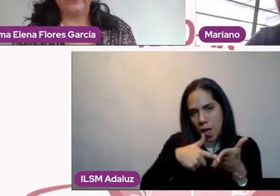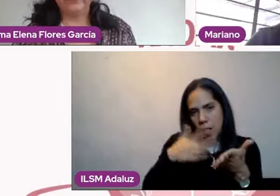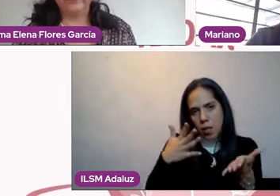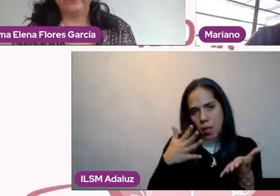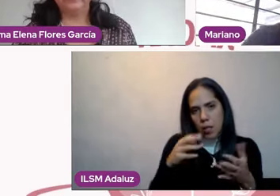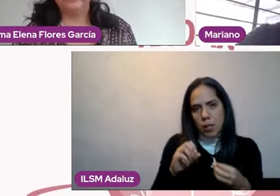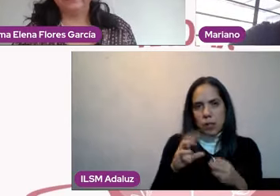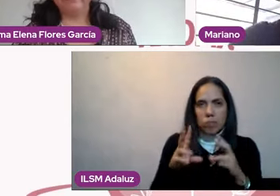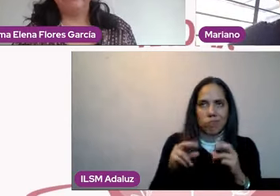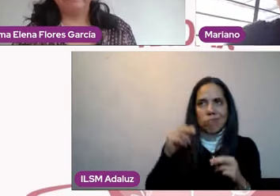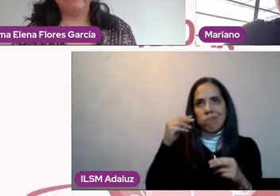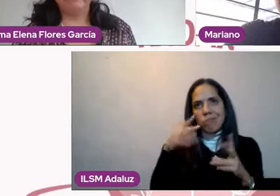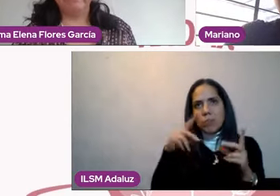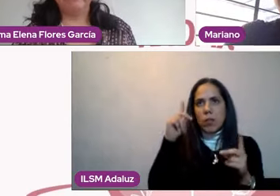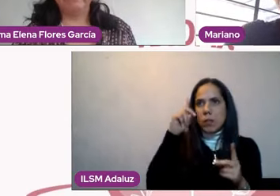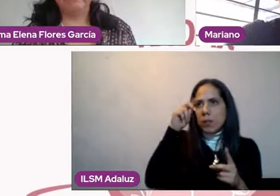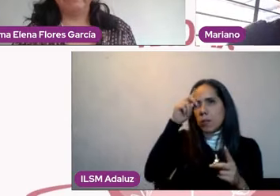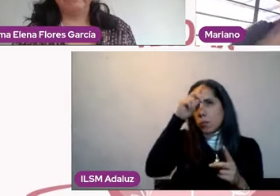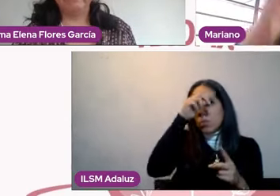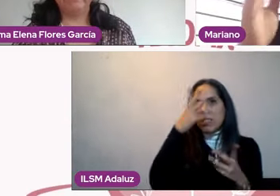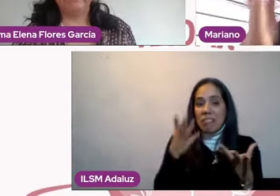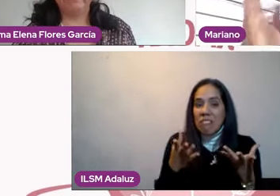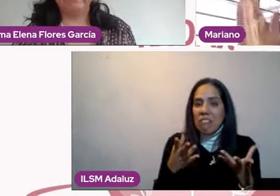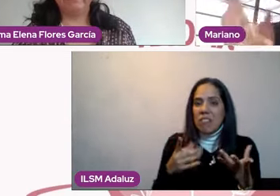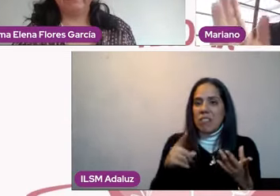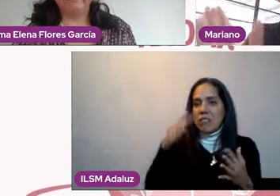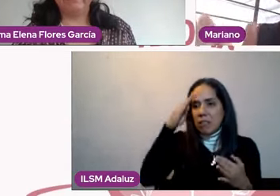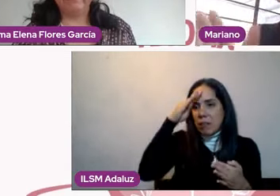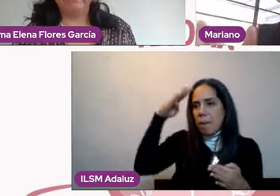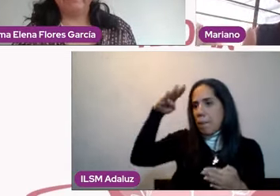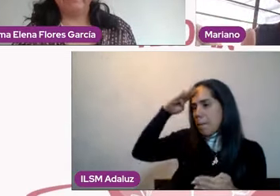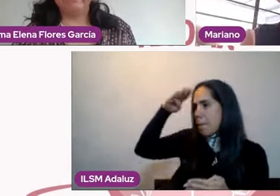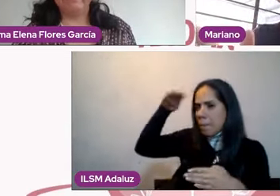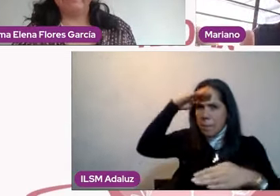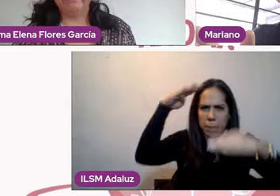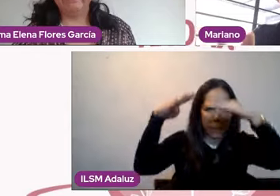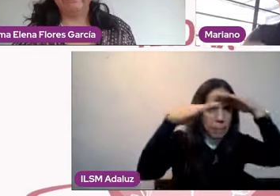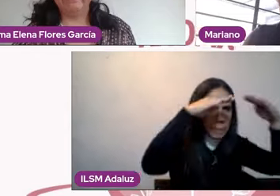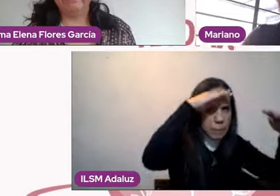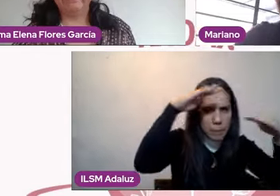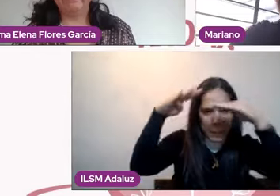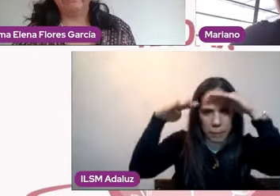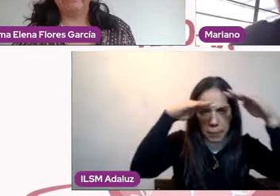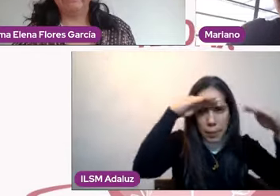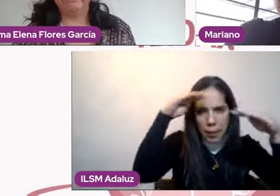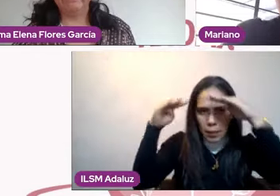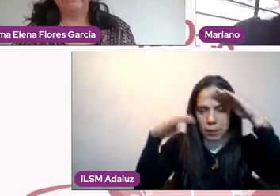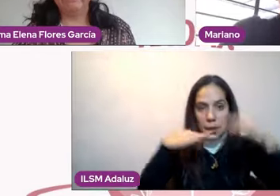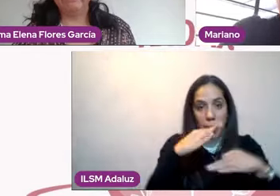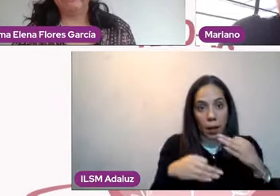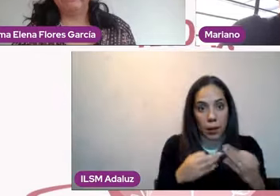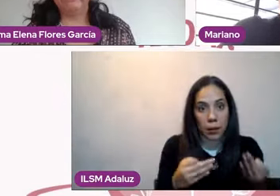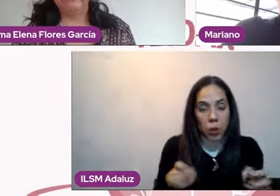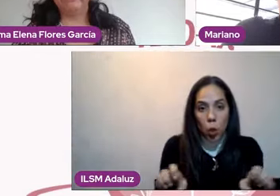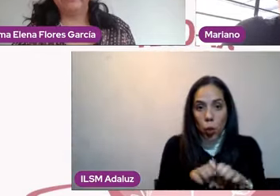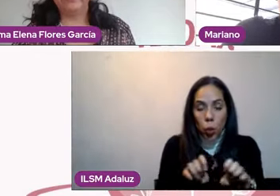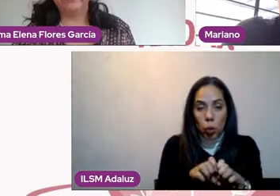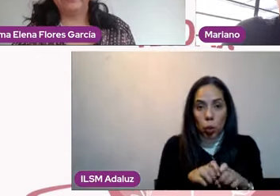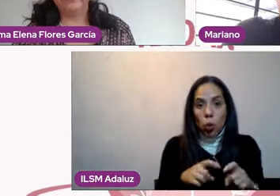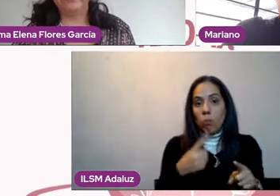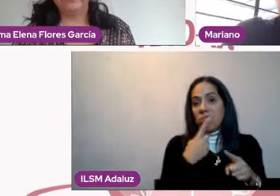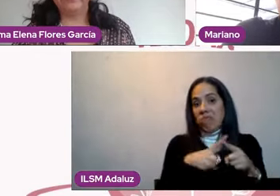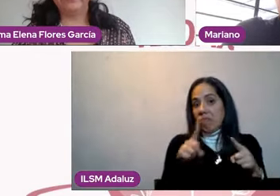sociales, toda esta lógica que nos conduce en el mundo de la pareja, dista muchísimo